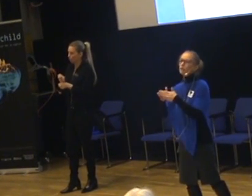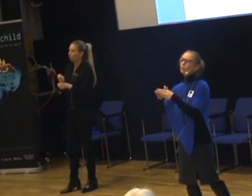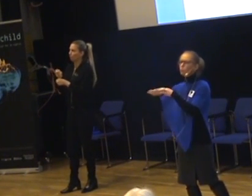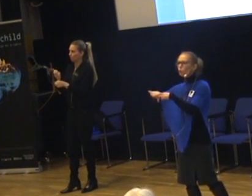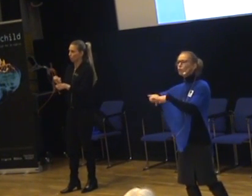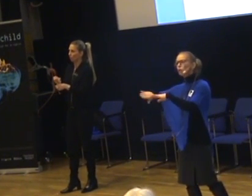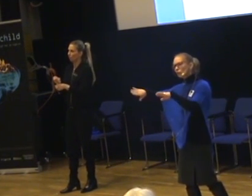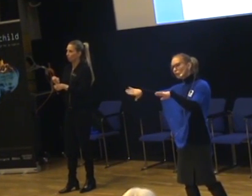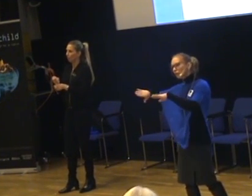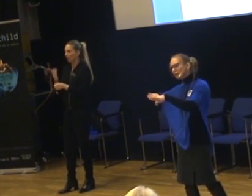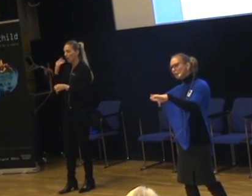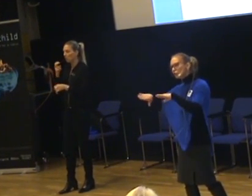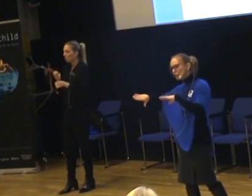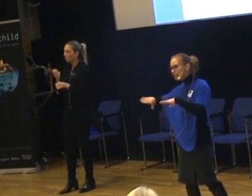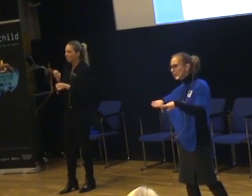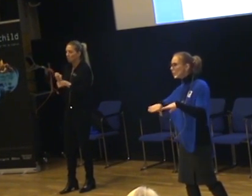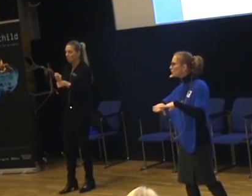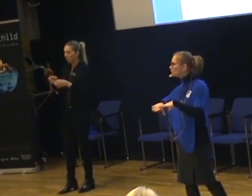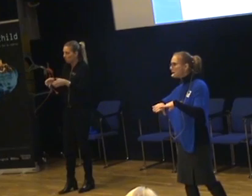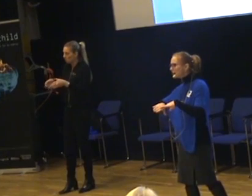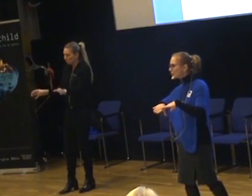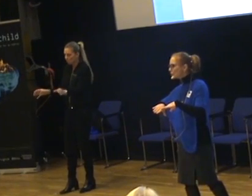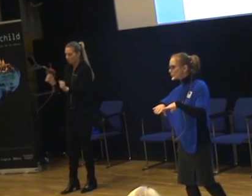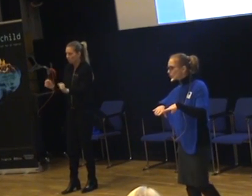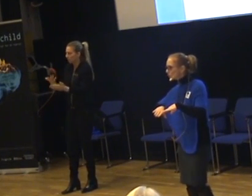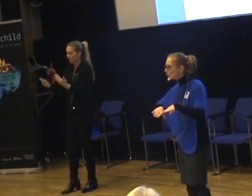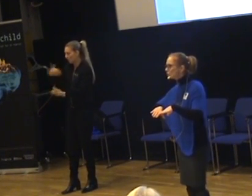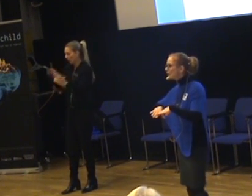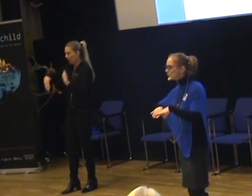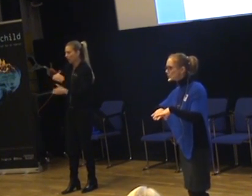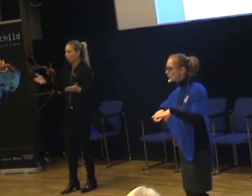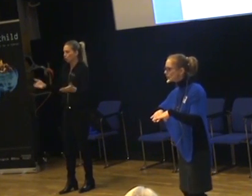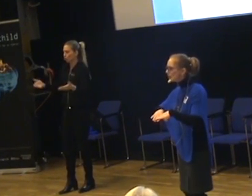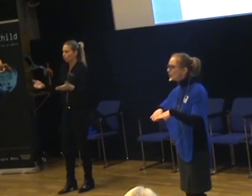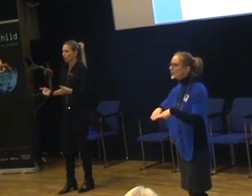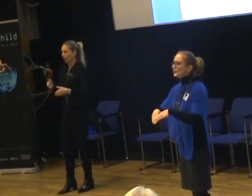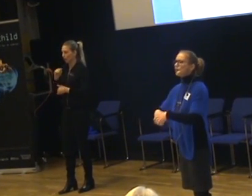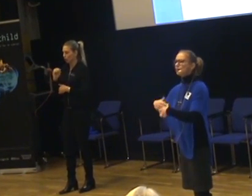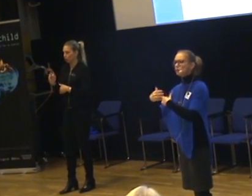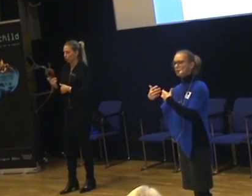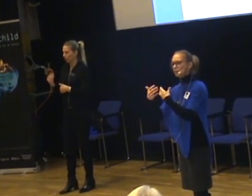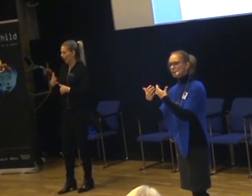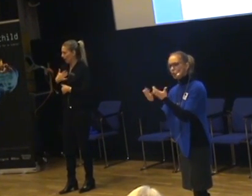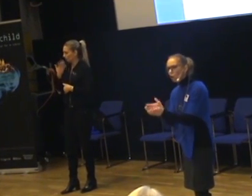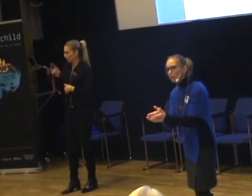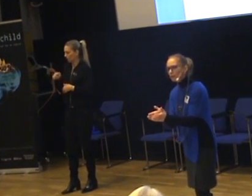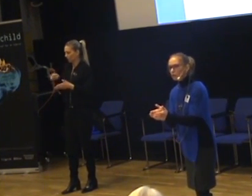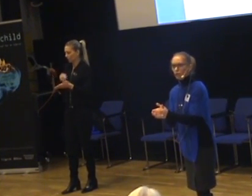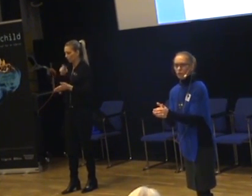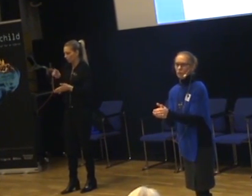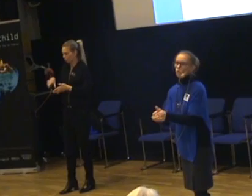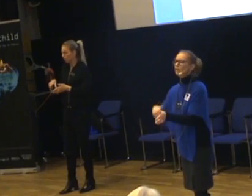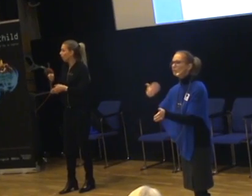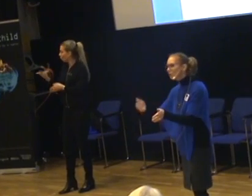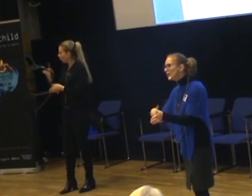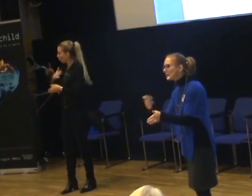Alltså man kan få prova maträtterna för sig. Man måste inte blanda allt i grytor. Grytor är hemskt för vissa. För det andra så är det att man ska blanda det